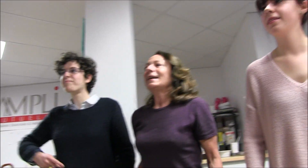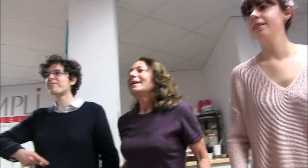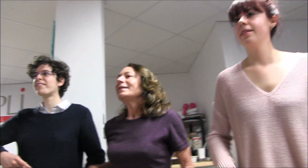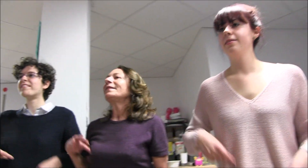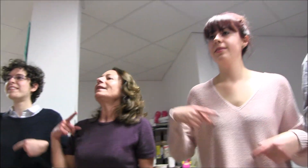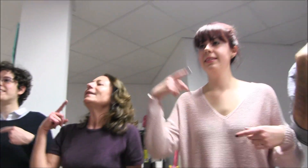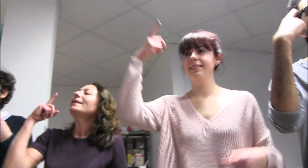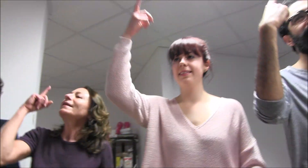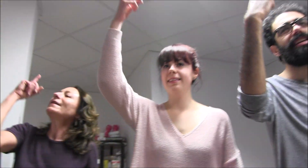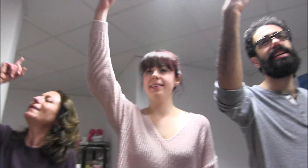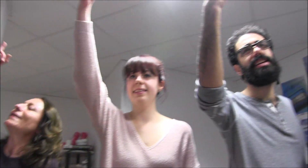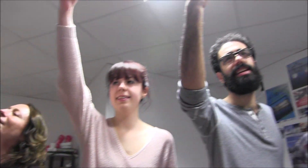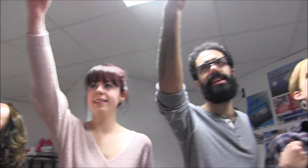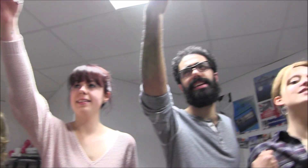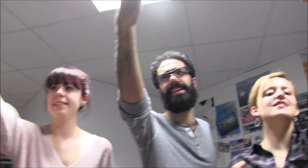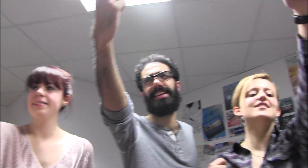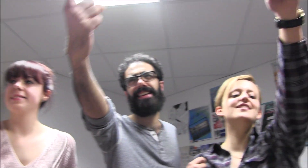Toute ta vie,